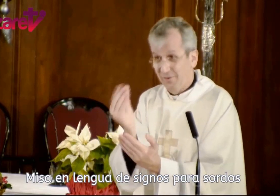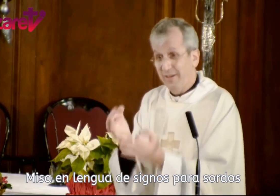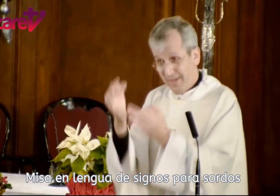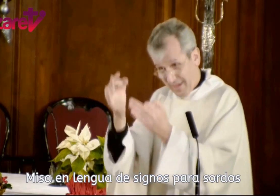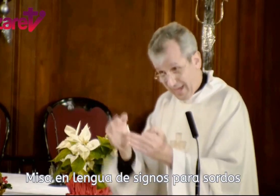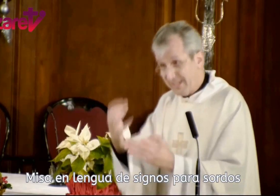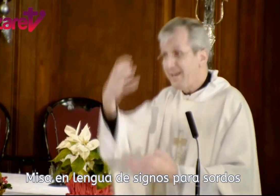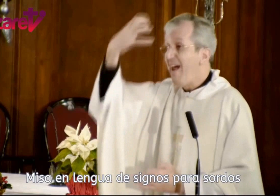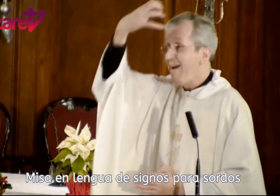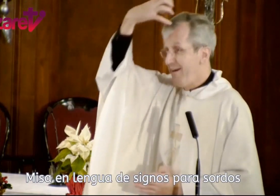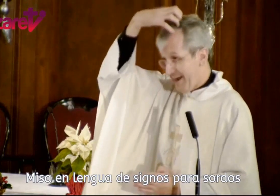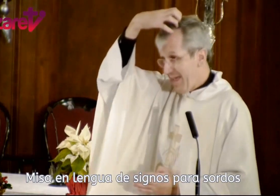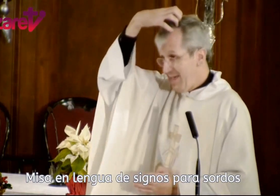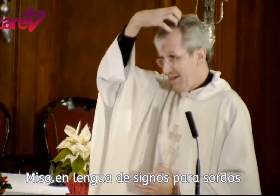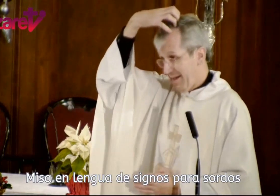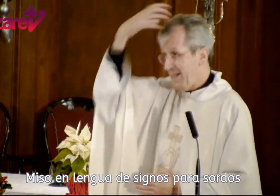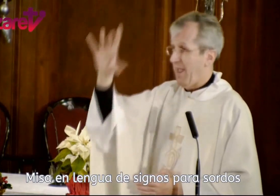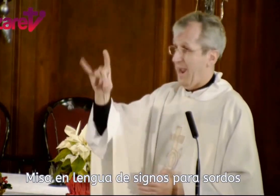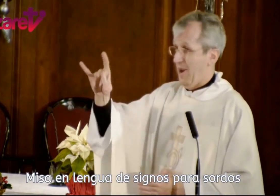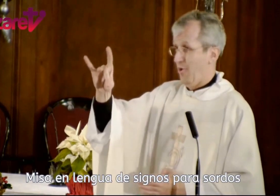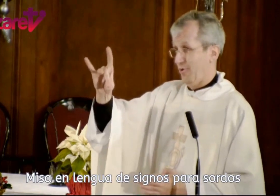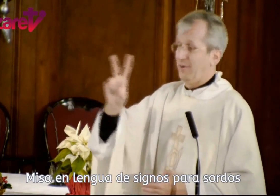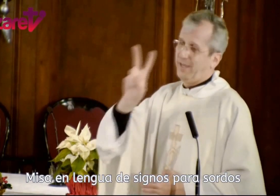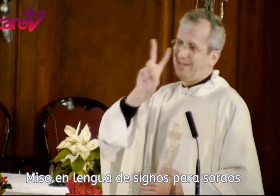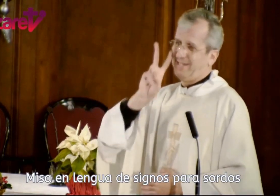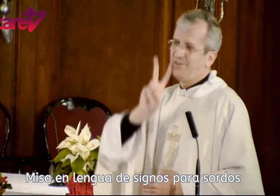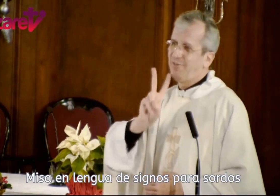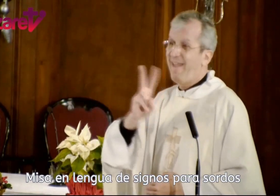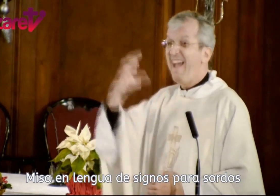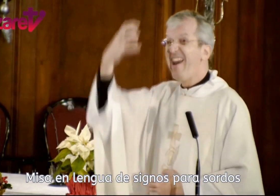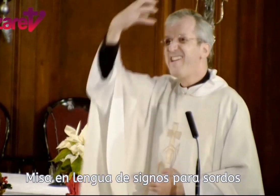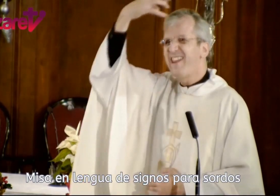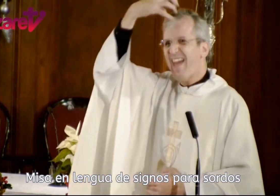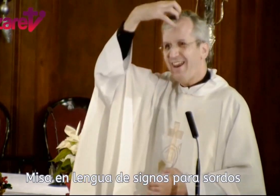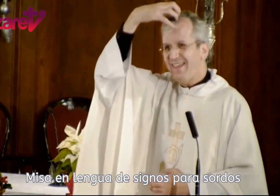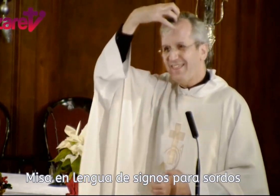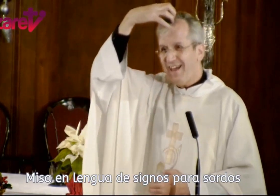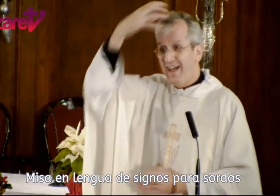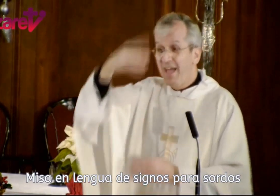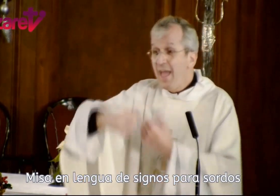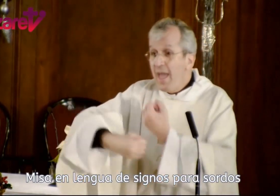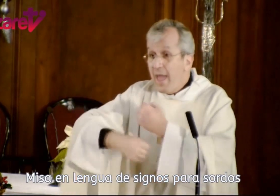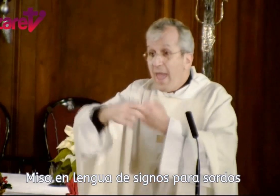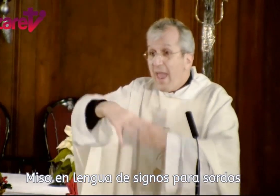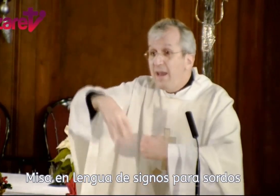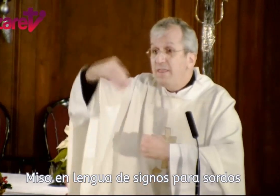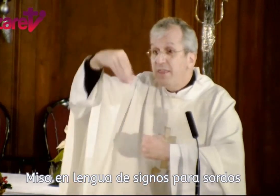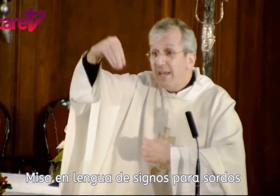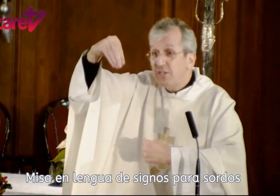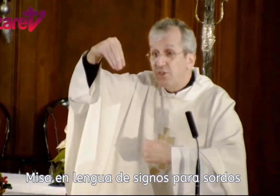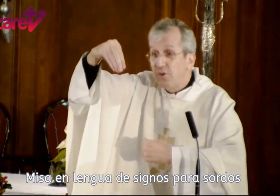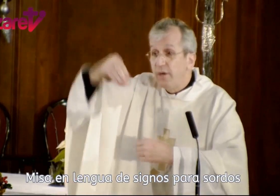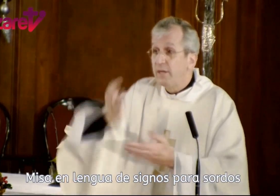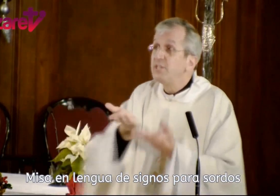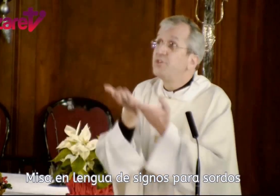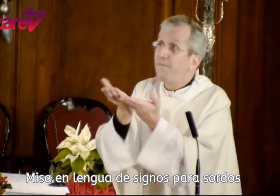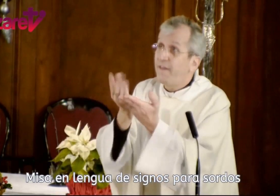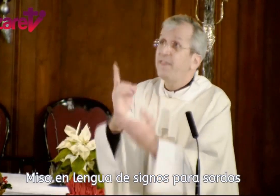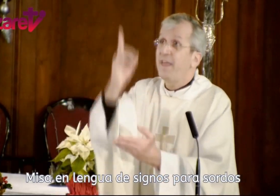es rey, el oro, es signo de realeza, el incienso se ofrece